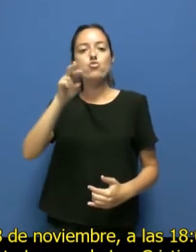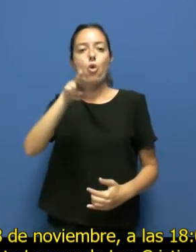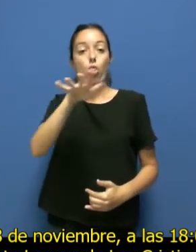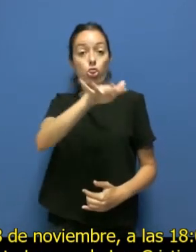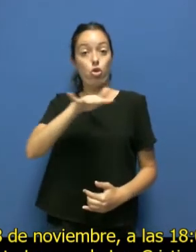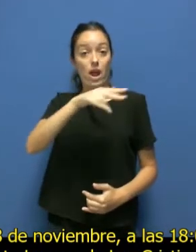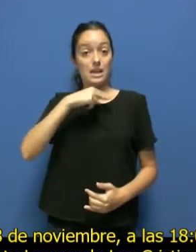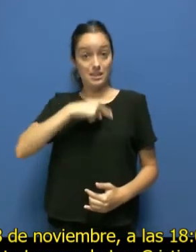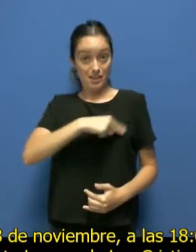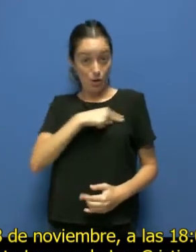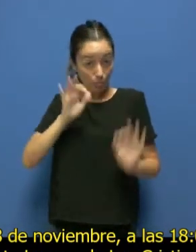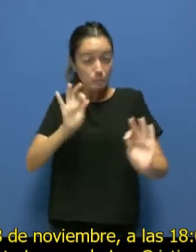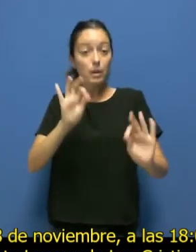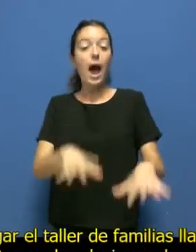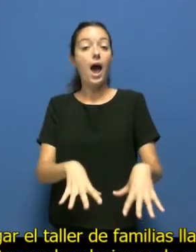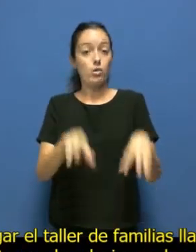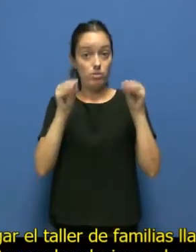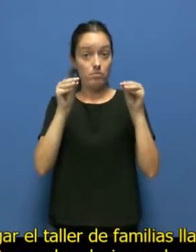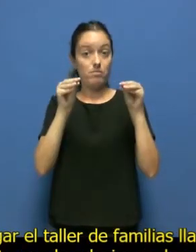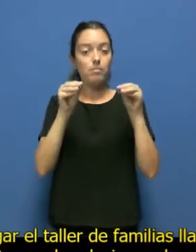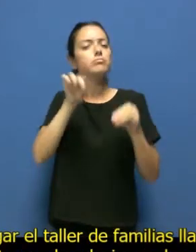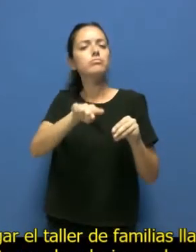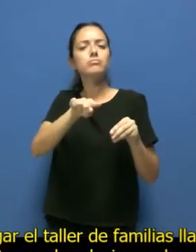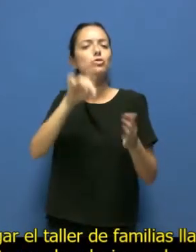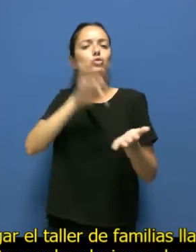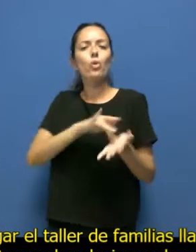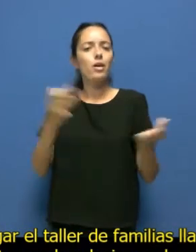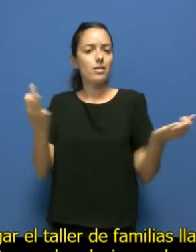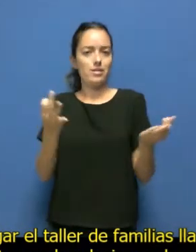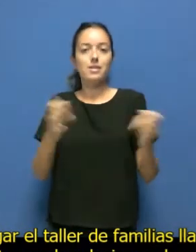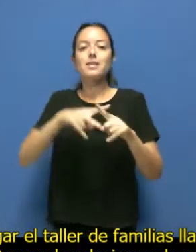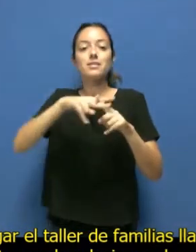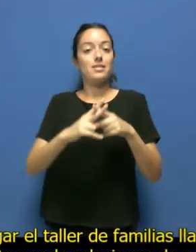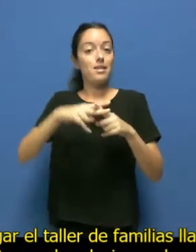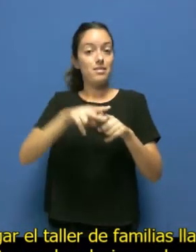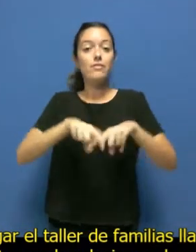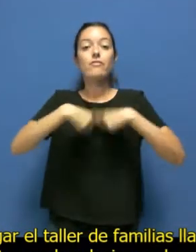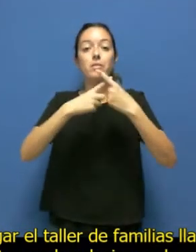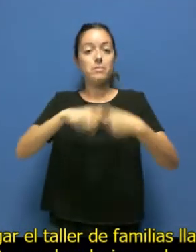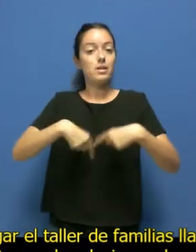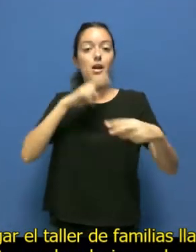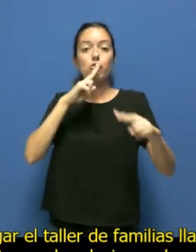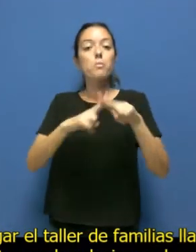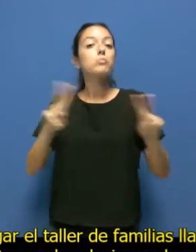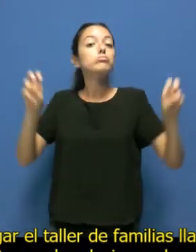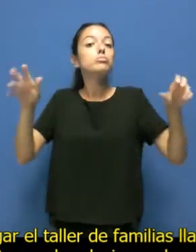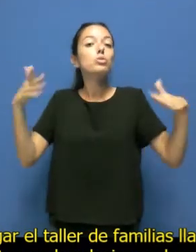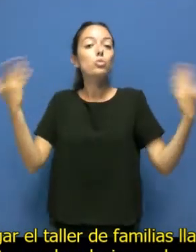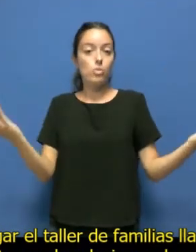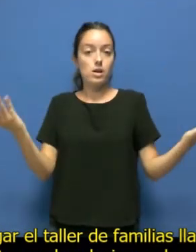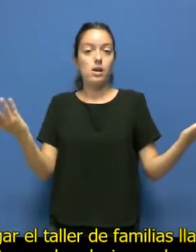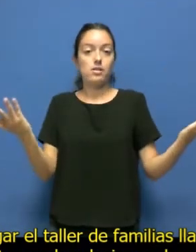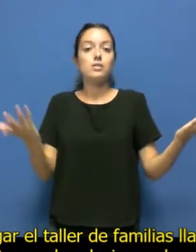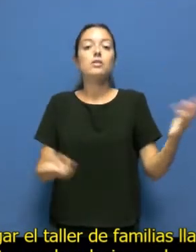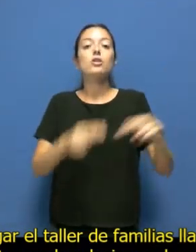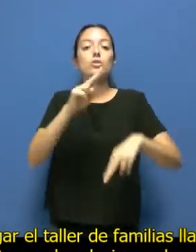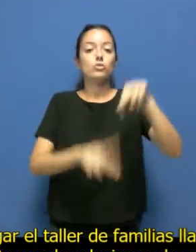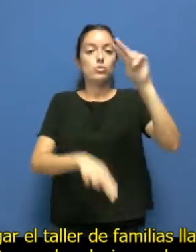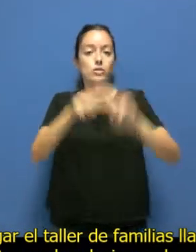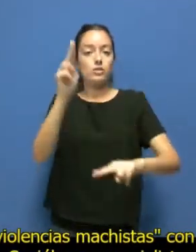Cristianos, en Arona, tendrá lugar el taller de familias llamado Construyendo